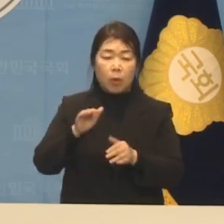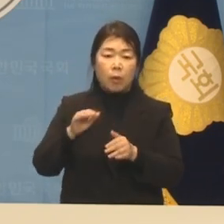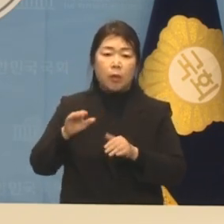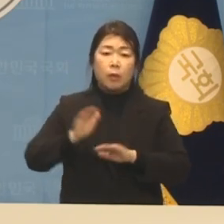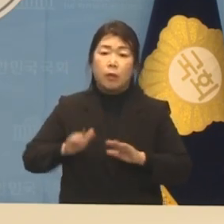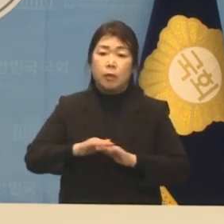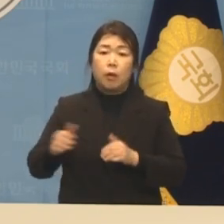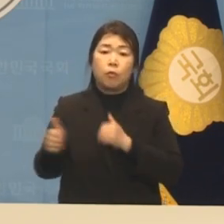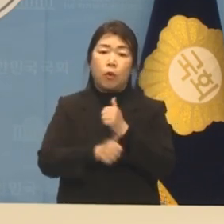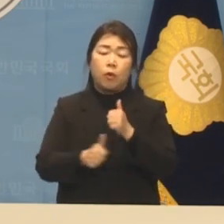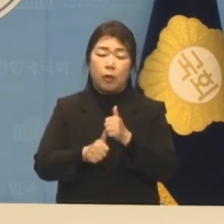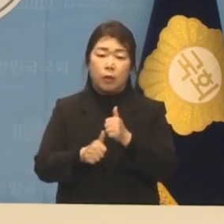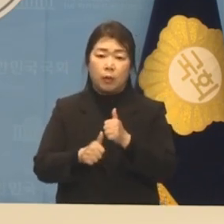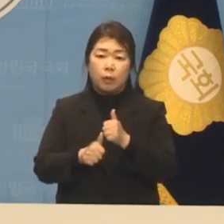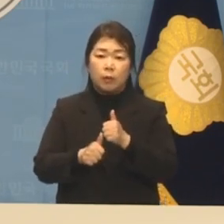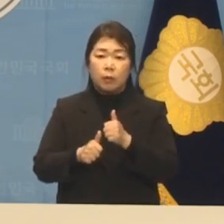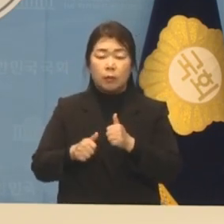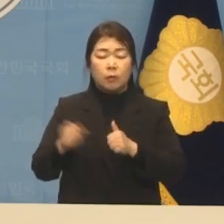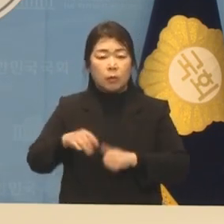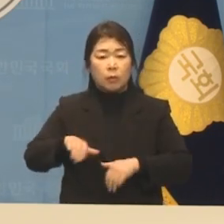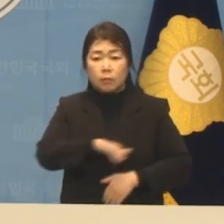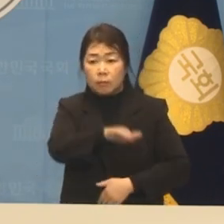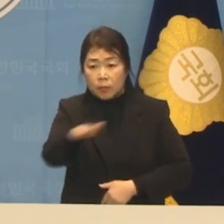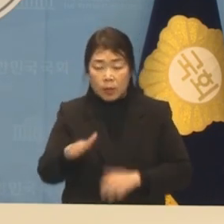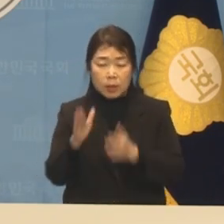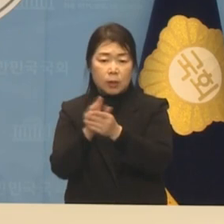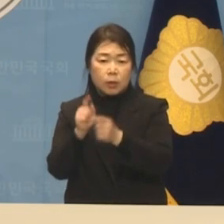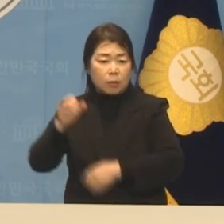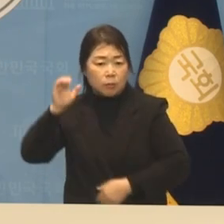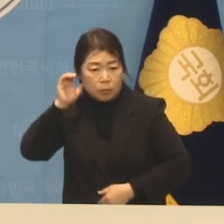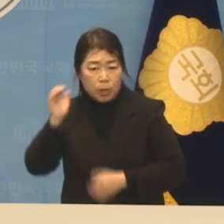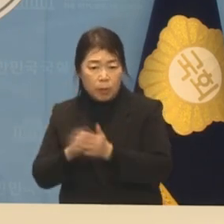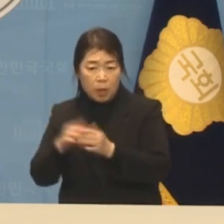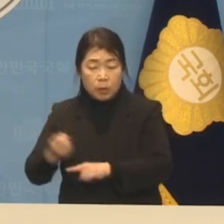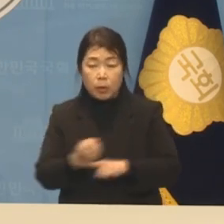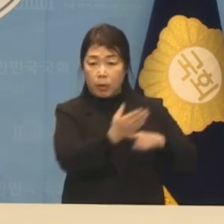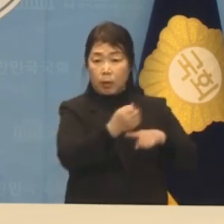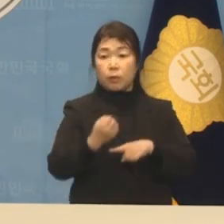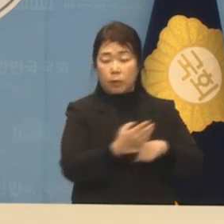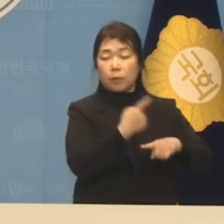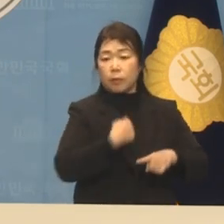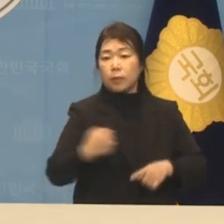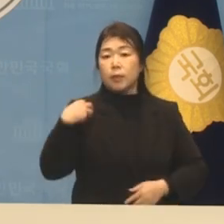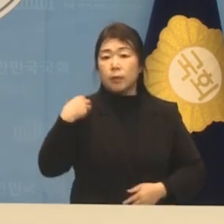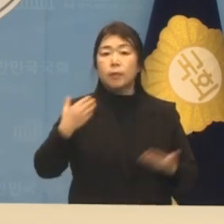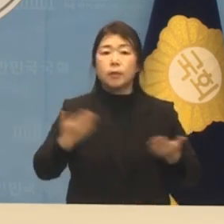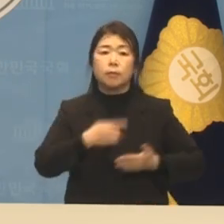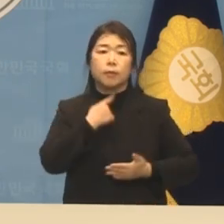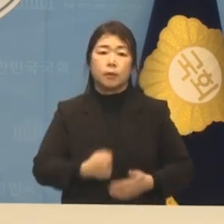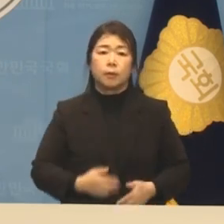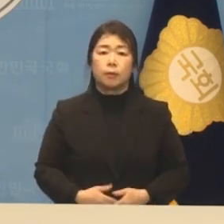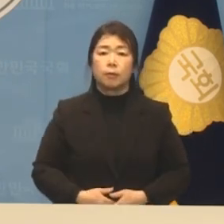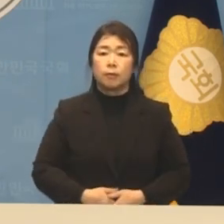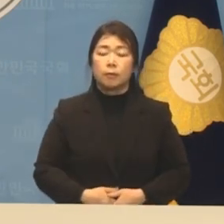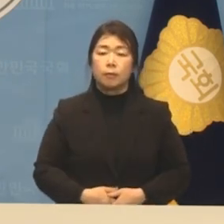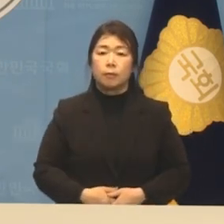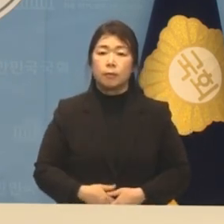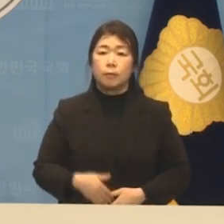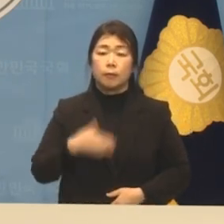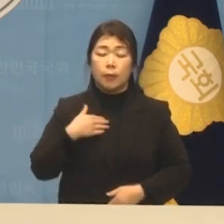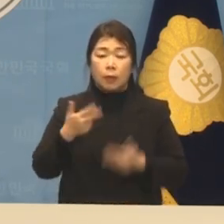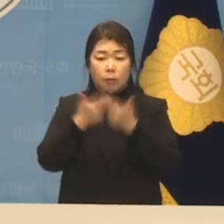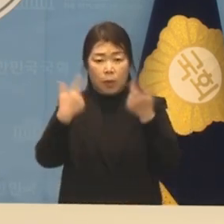현장의 목소리를 당 대표에게 거침없이 전달하였습니다. 저는 이재명과 함께